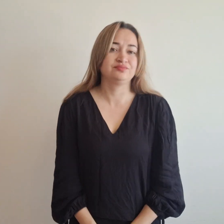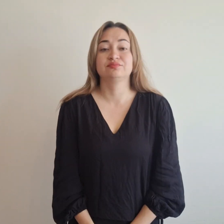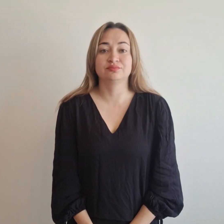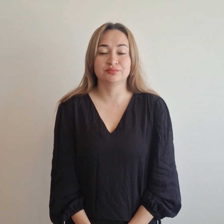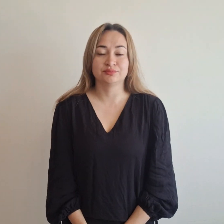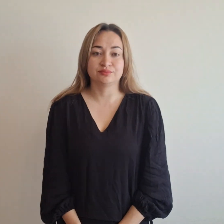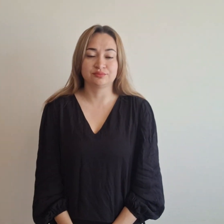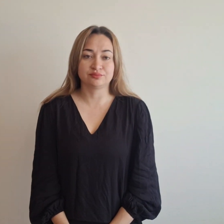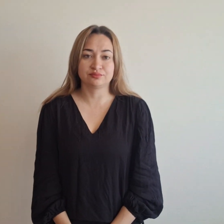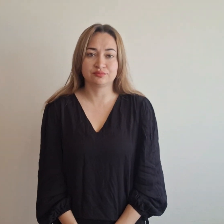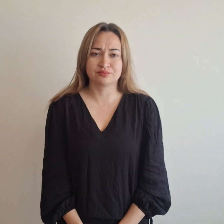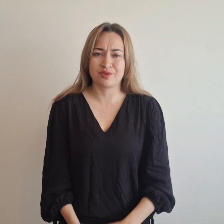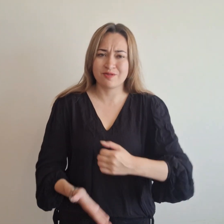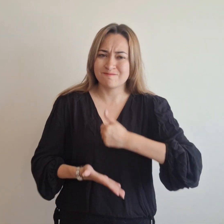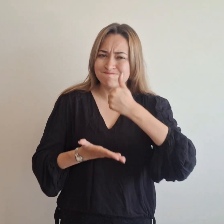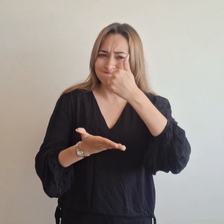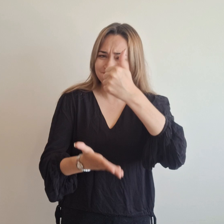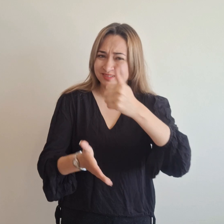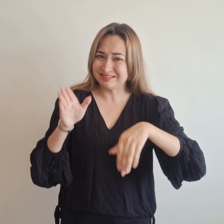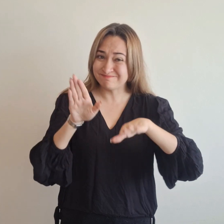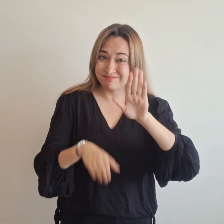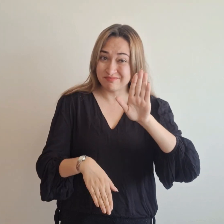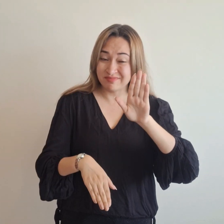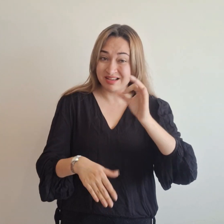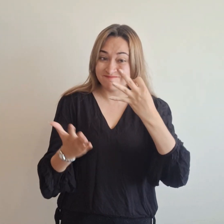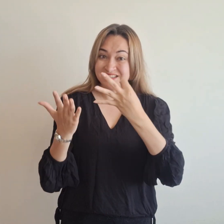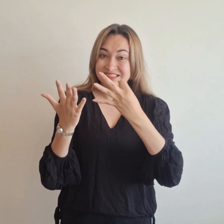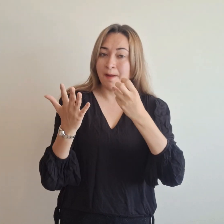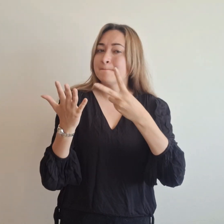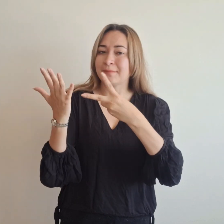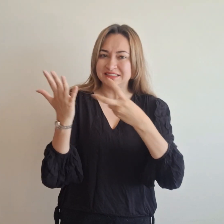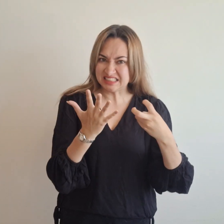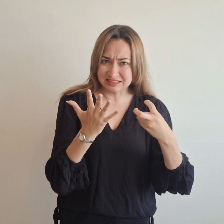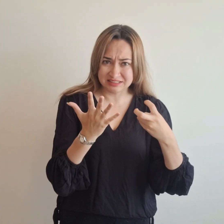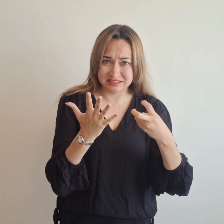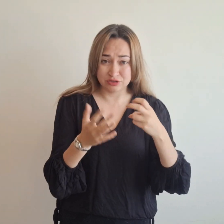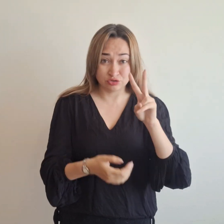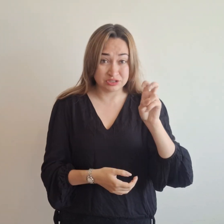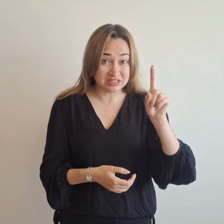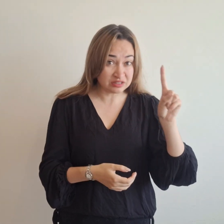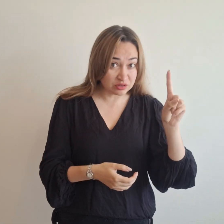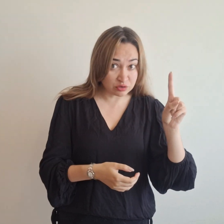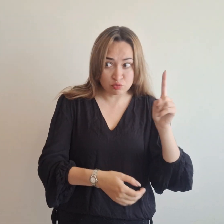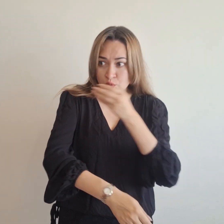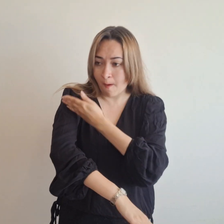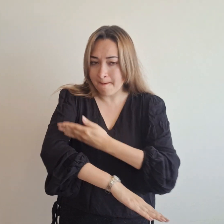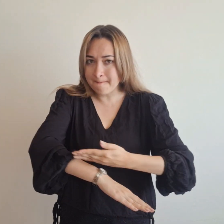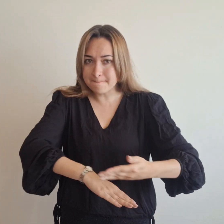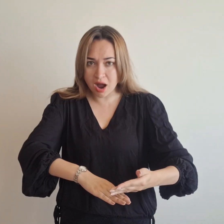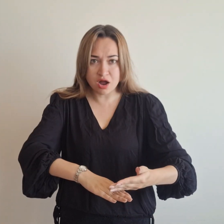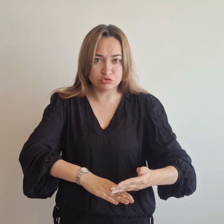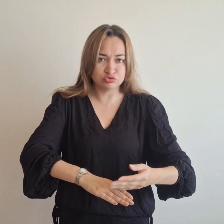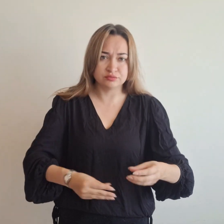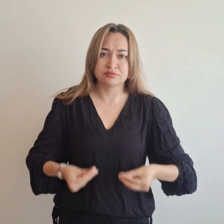Con una inversión superior a 761 millones de pesos, se ha entregado el nuevo sistema de